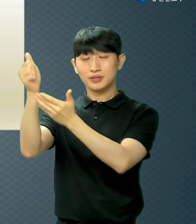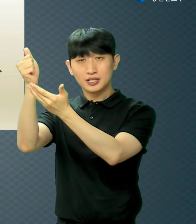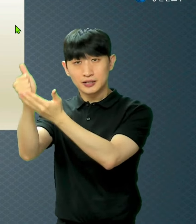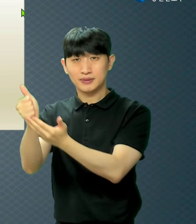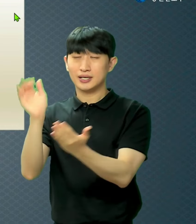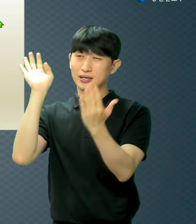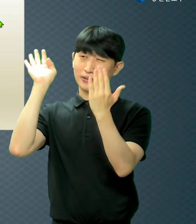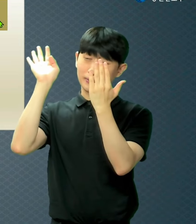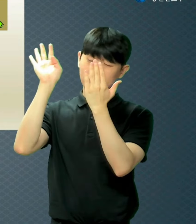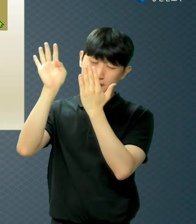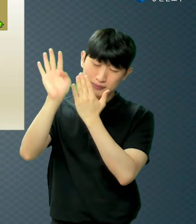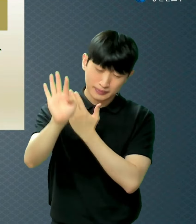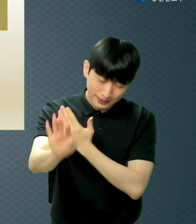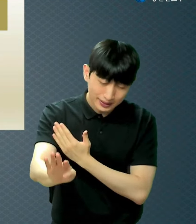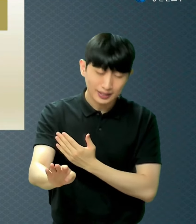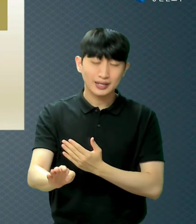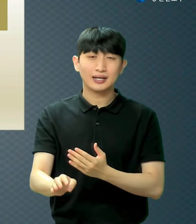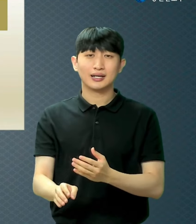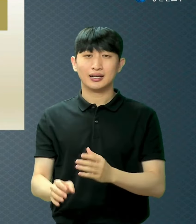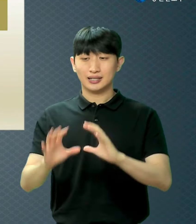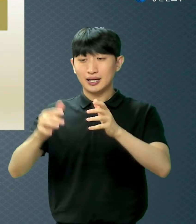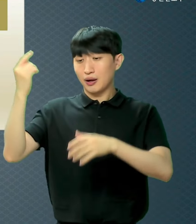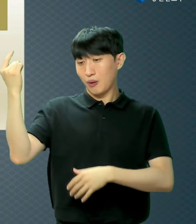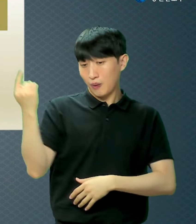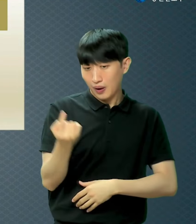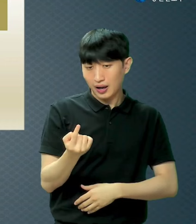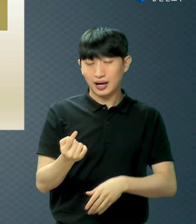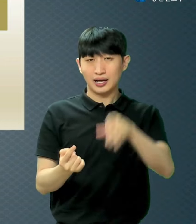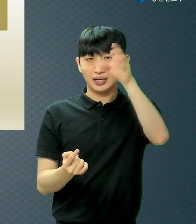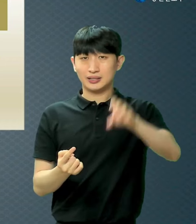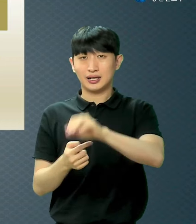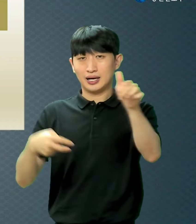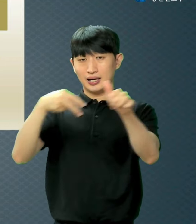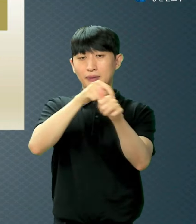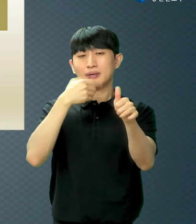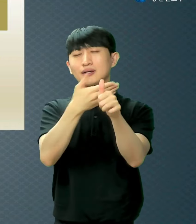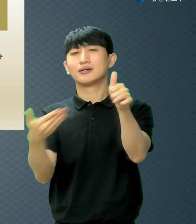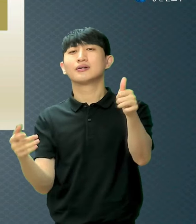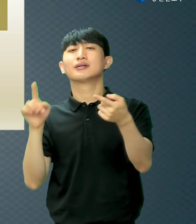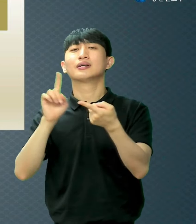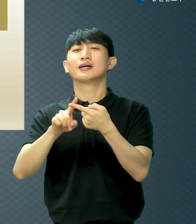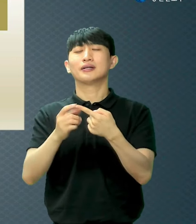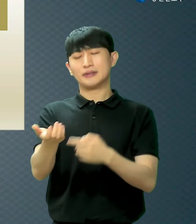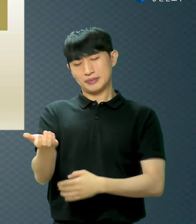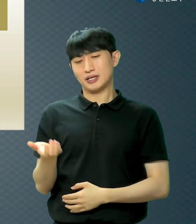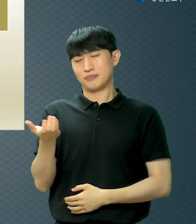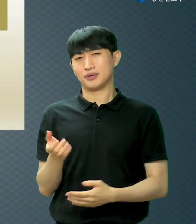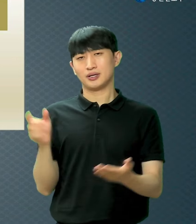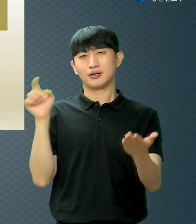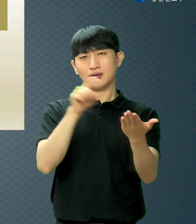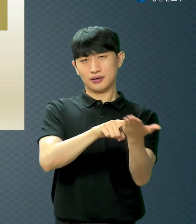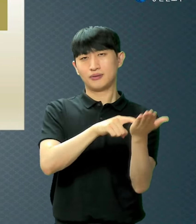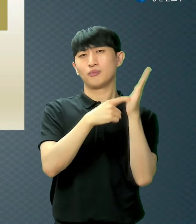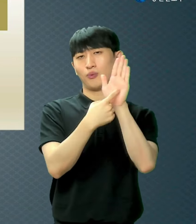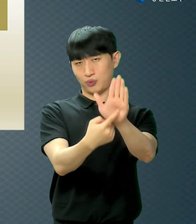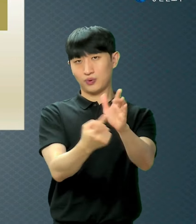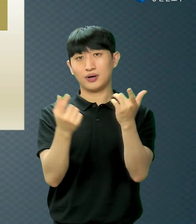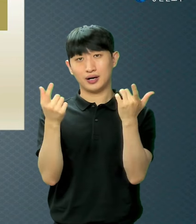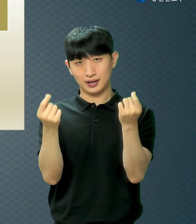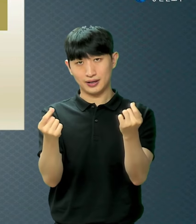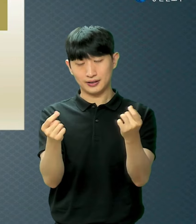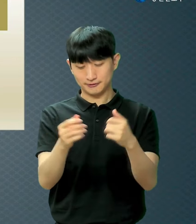있는 거예요 그런가 하면 세 번째 민숙이 21장에 보면